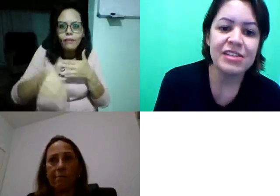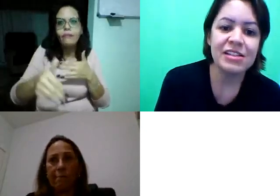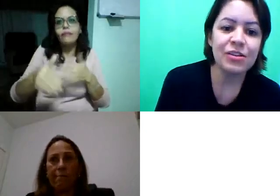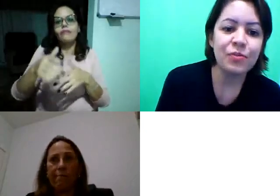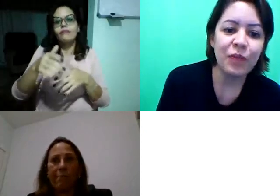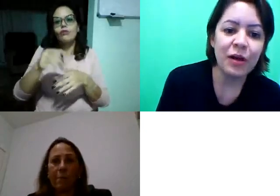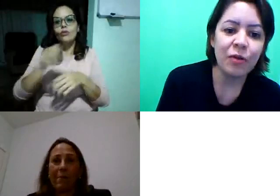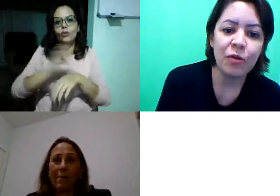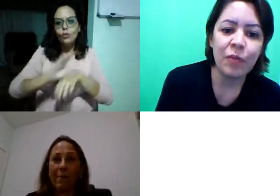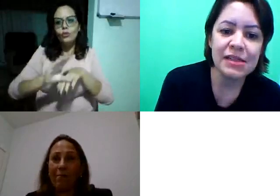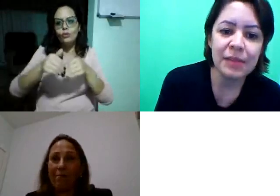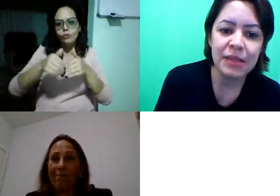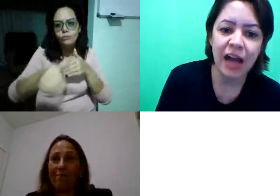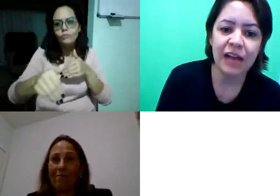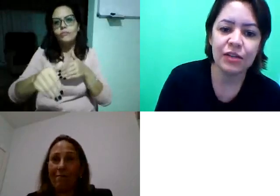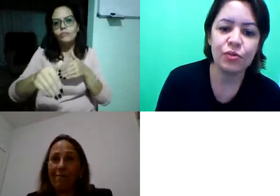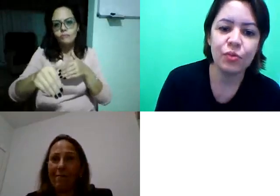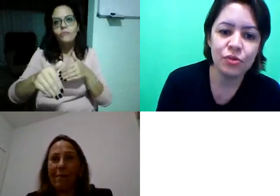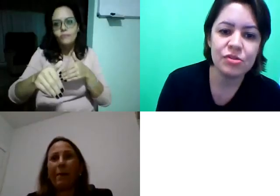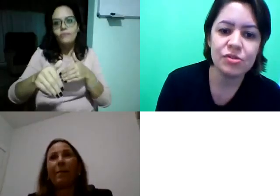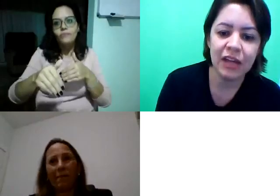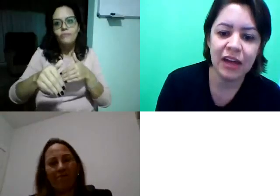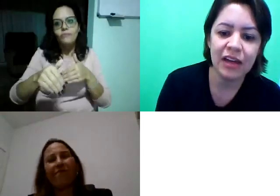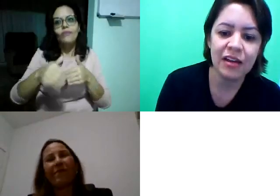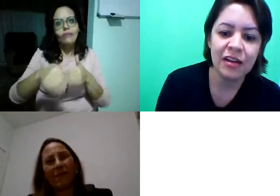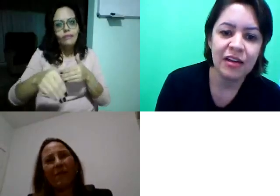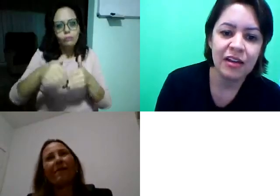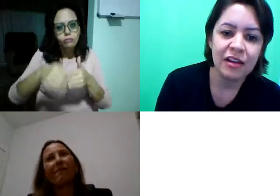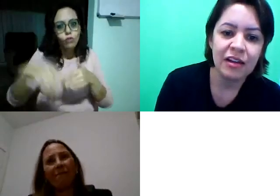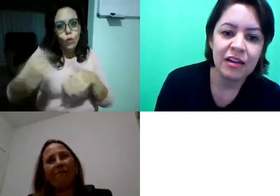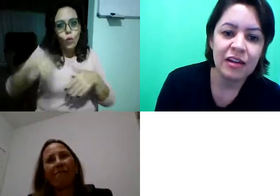Né, vocês já estão um pouco mais da metade do curso, né,